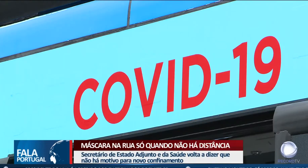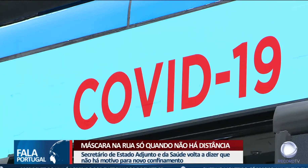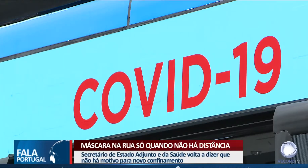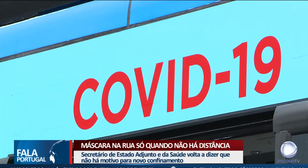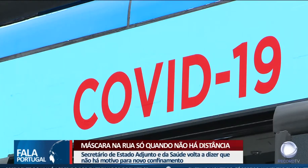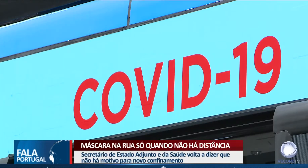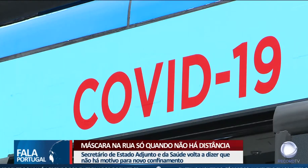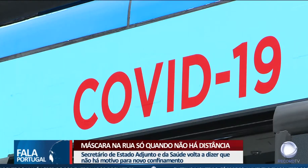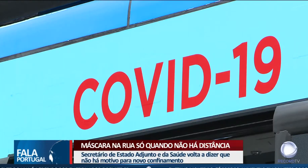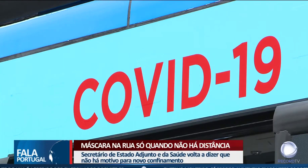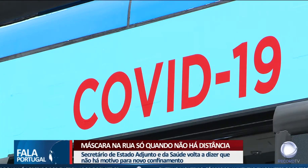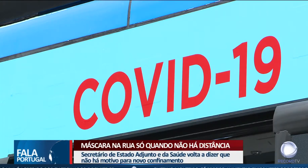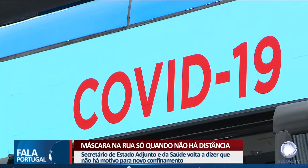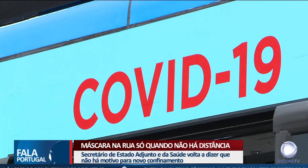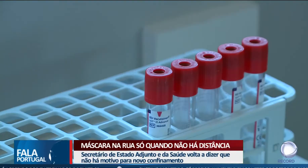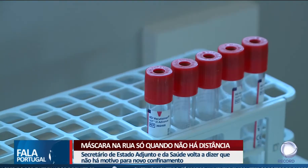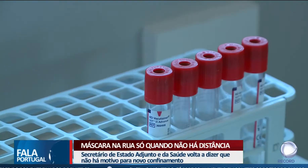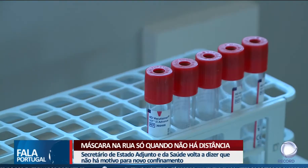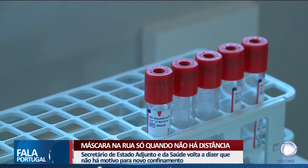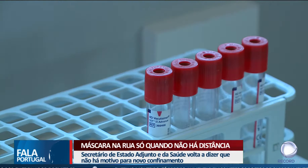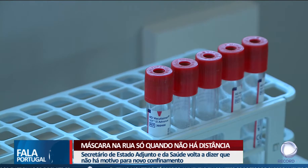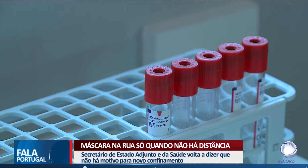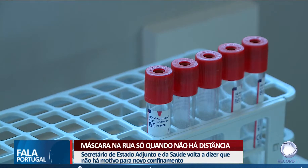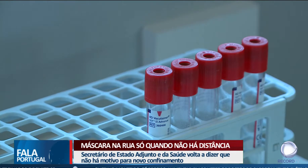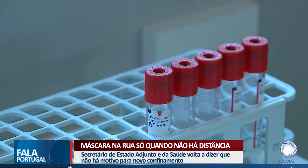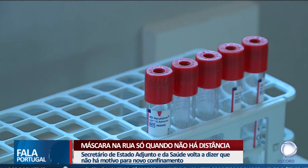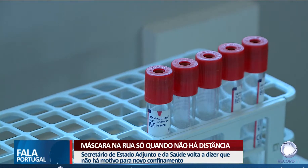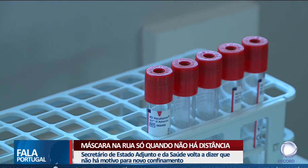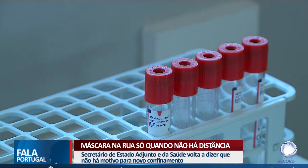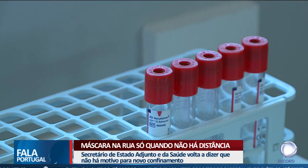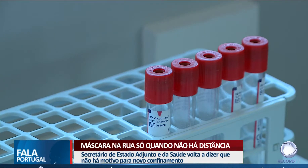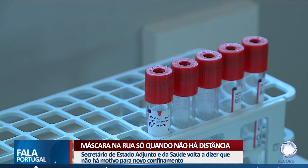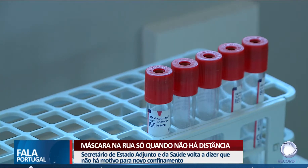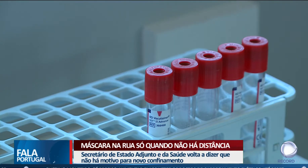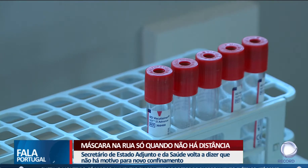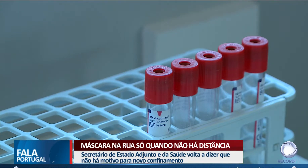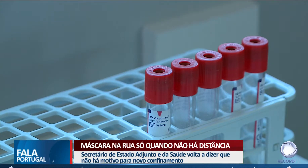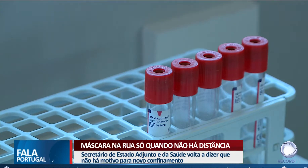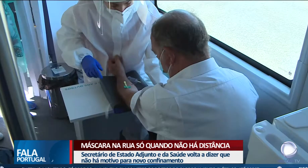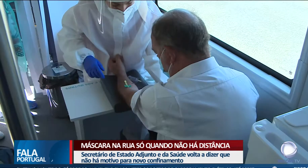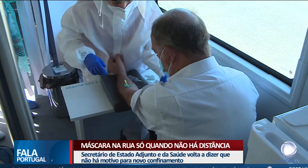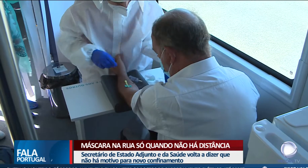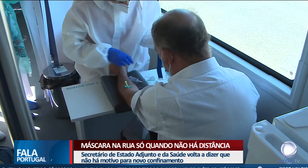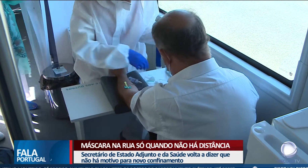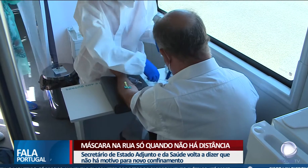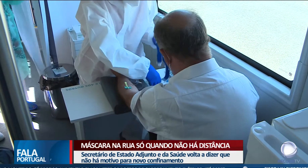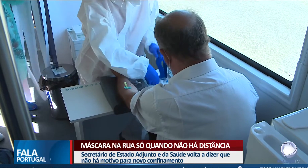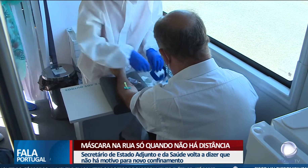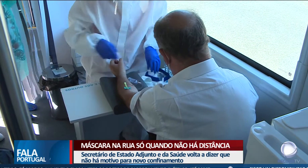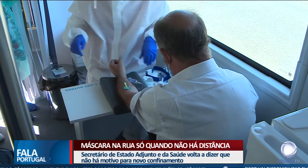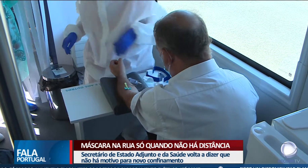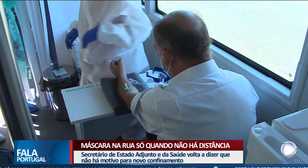Confrontado com os testes rápidos à Covid-19 adquiridos pela Cruz Vermelha e que dão resultados em 15 minutos,